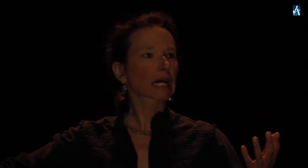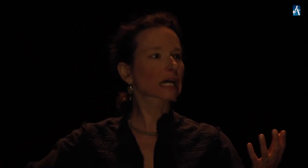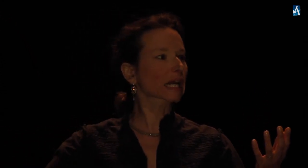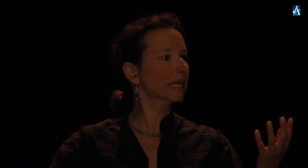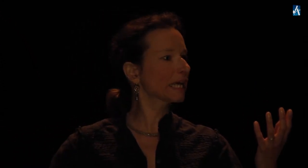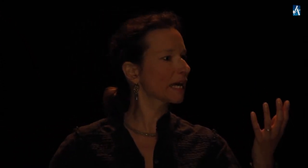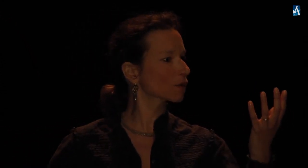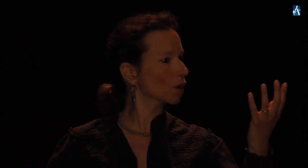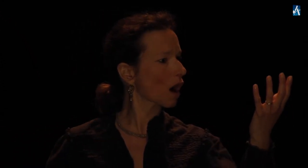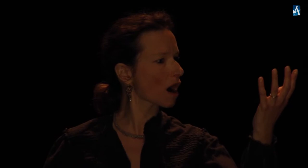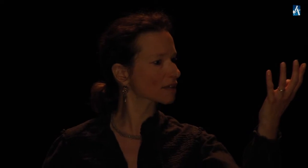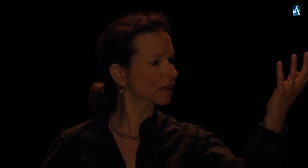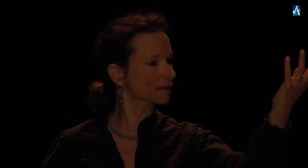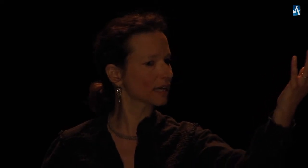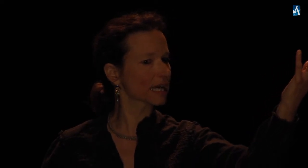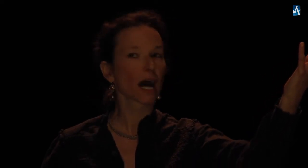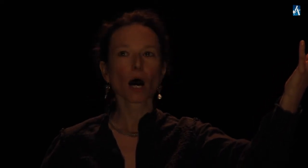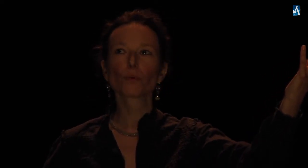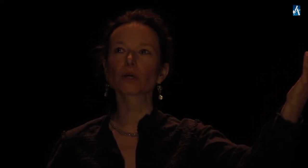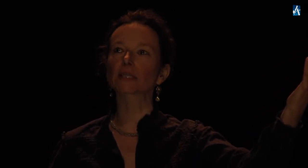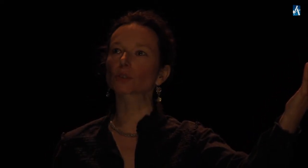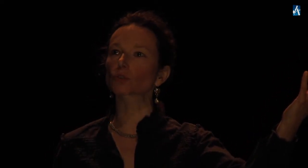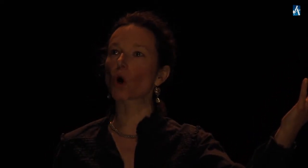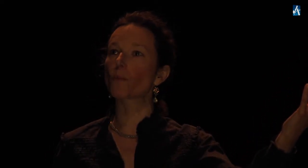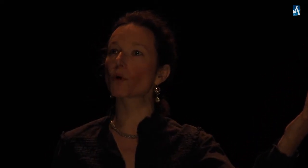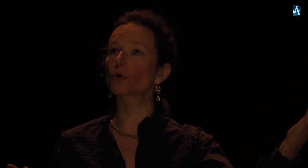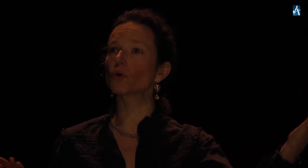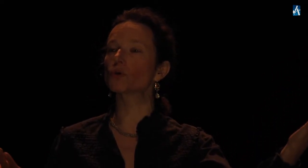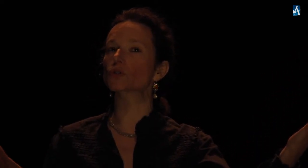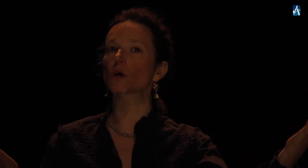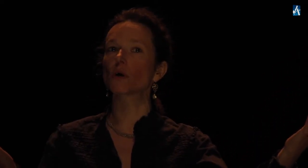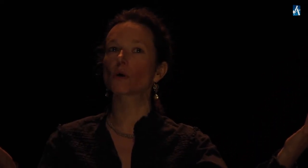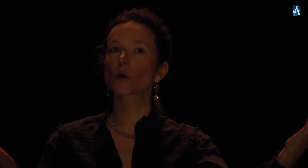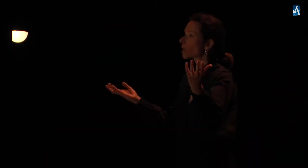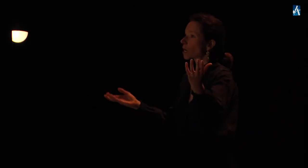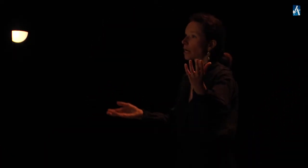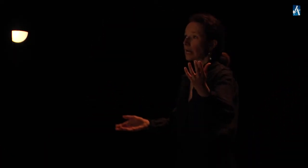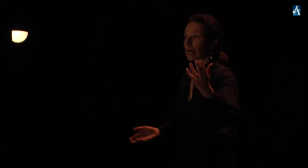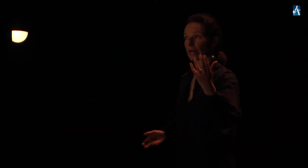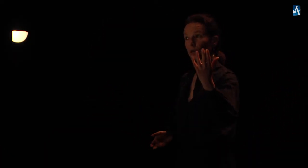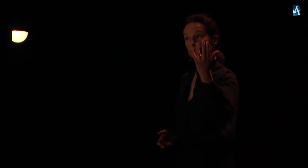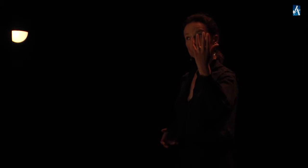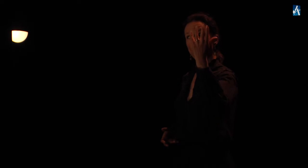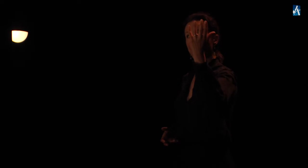Craignés de hasardés Pour être trop augustes Et le trône